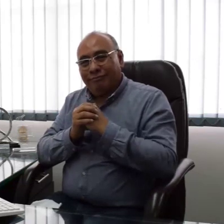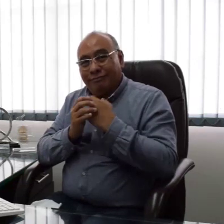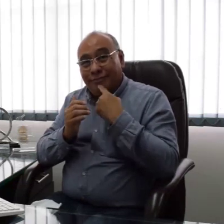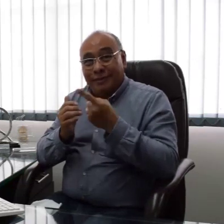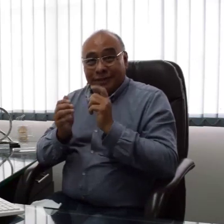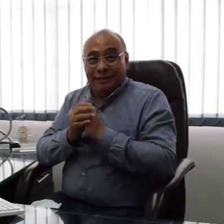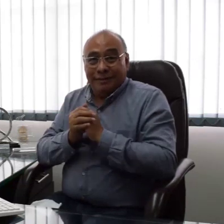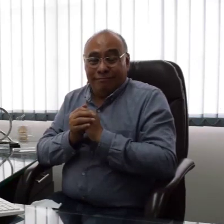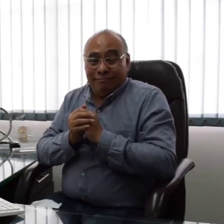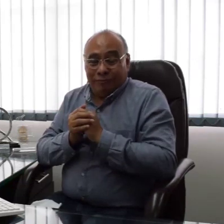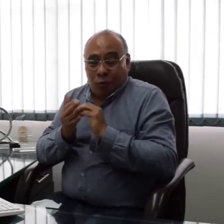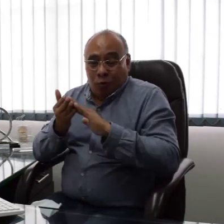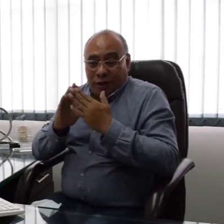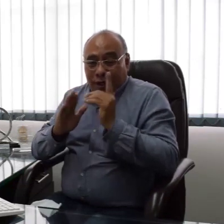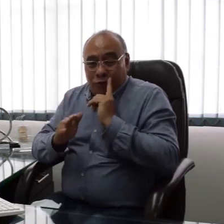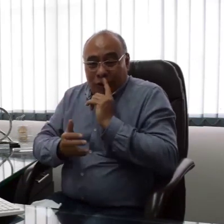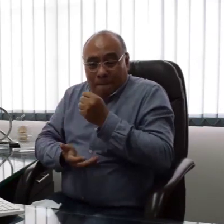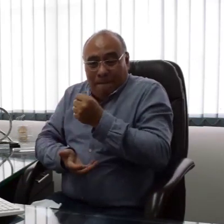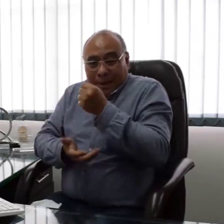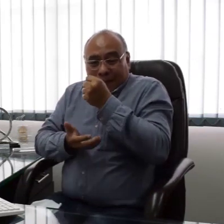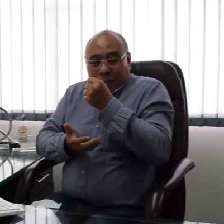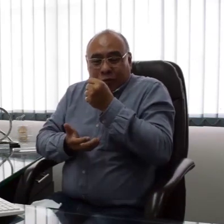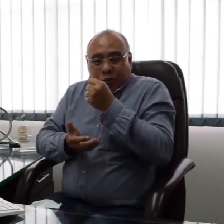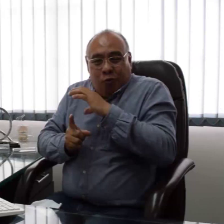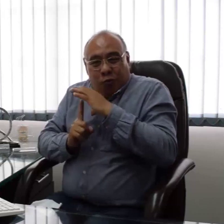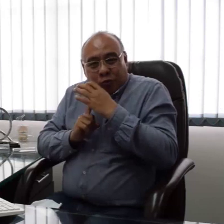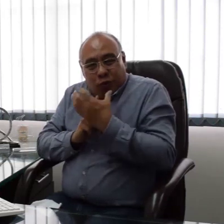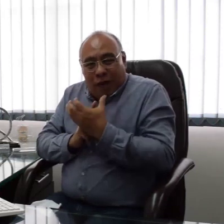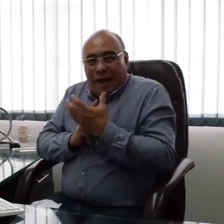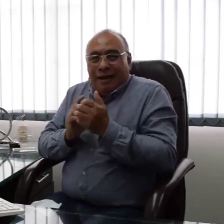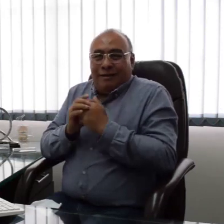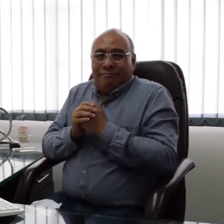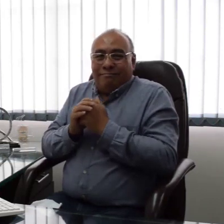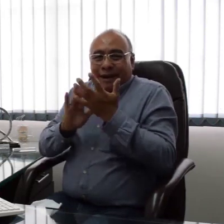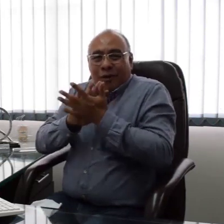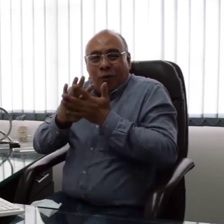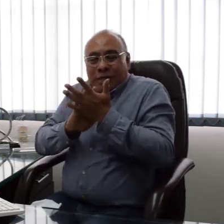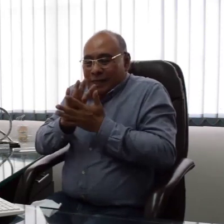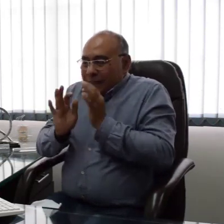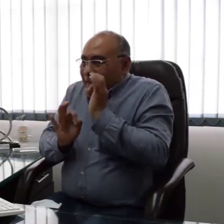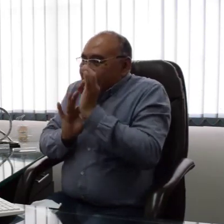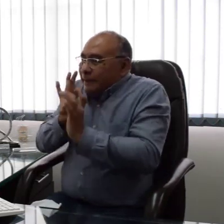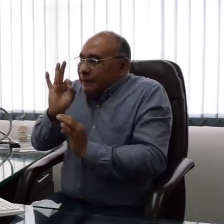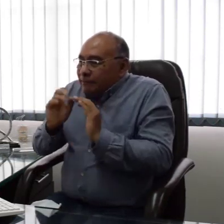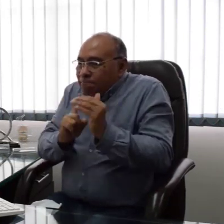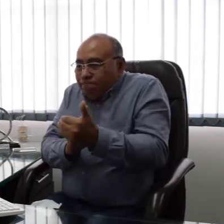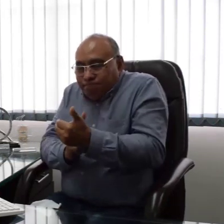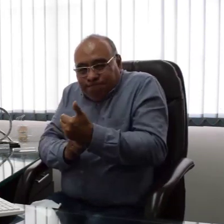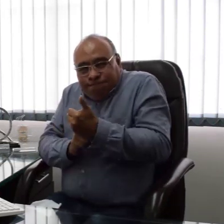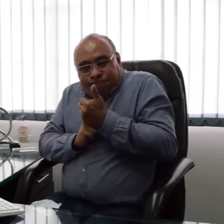establece que la comunidad sorda es parte del patrimonio pluricultural de la cual hace parte su lengua. Por